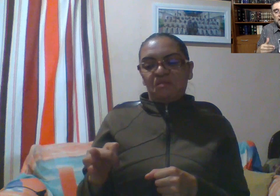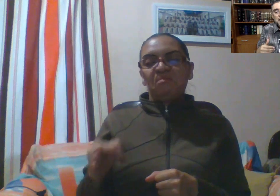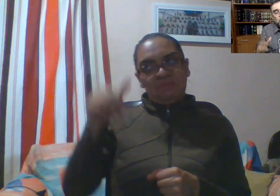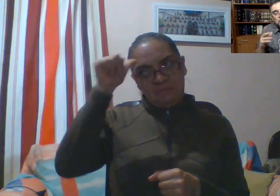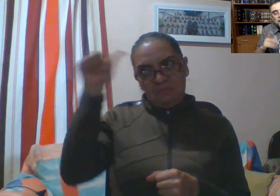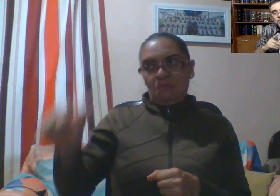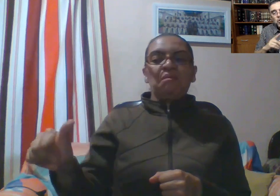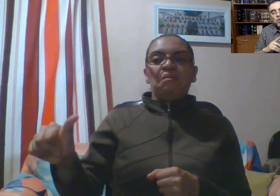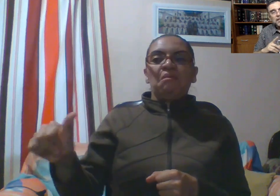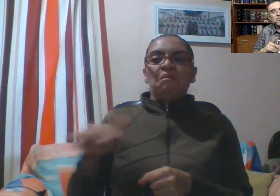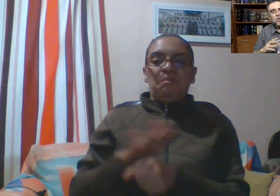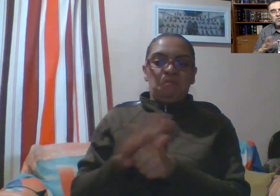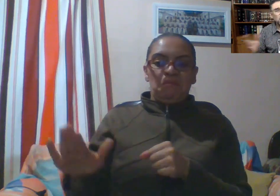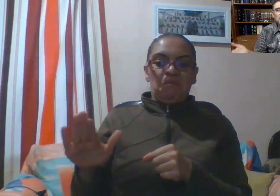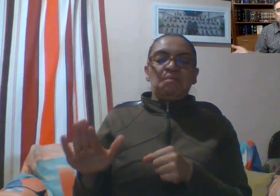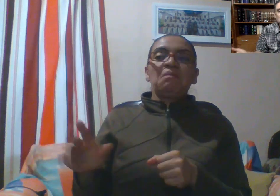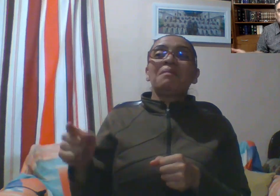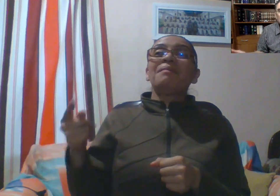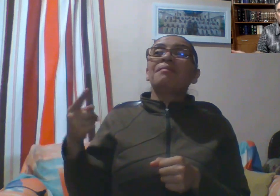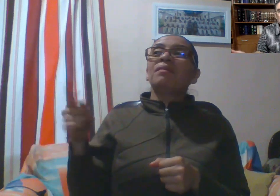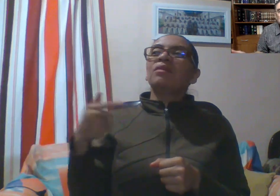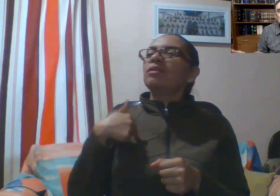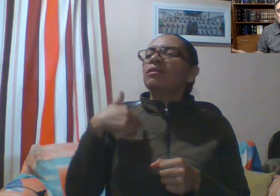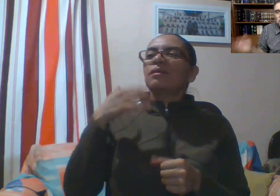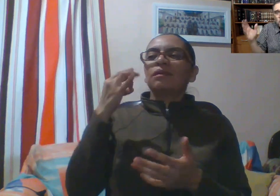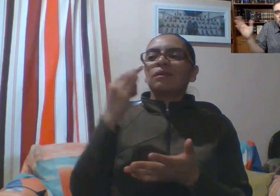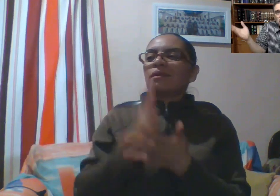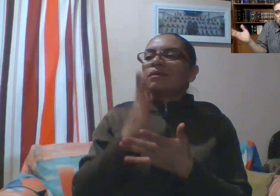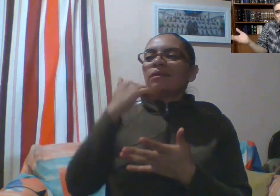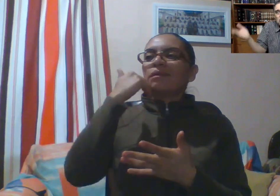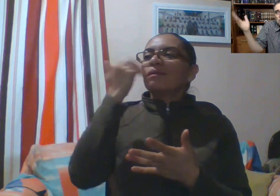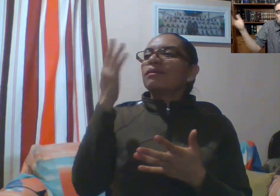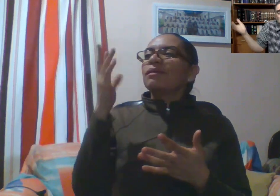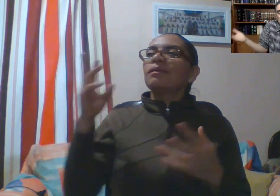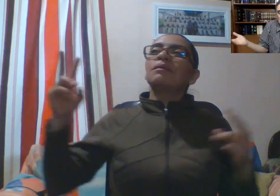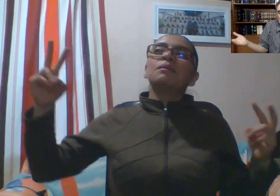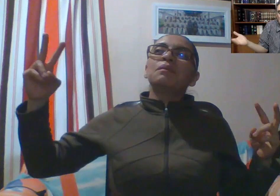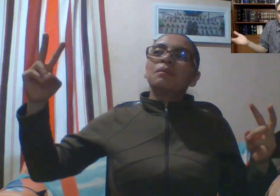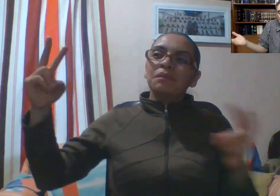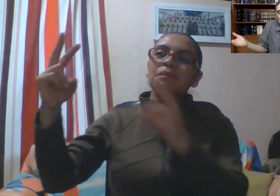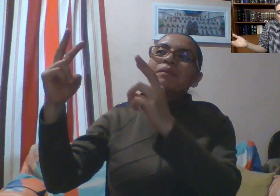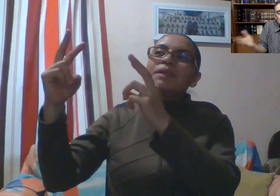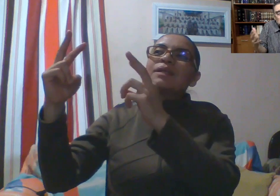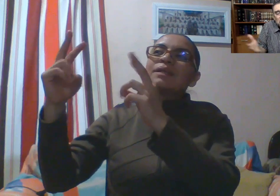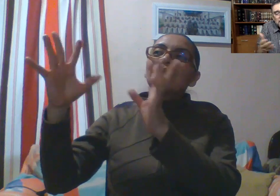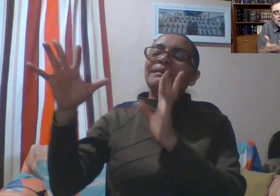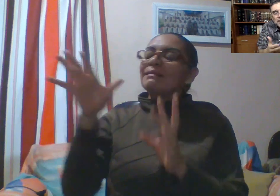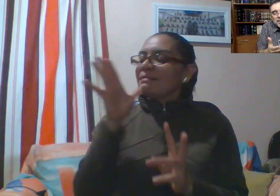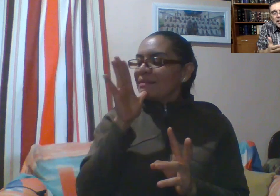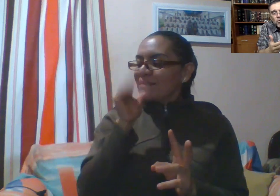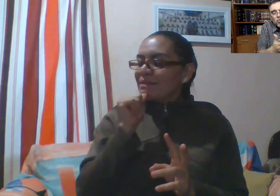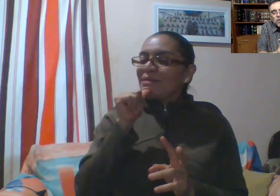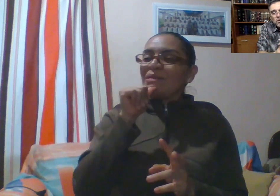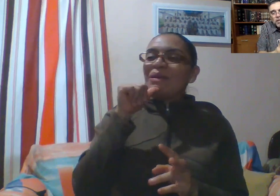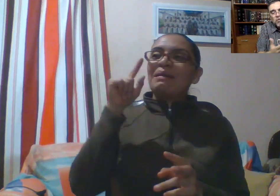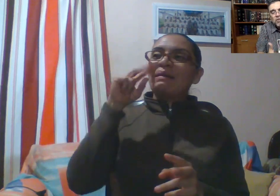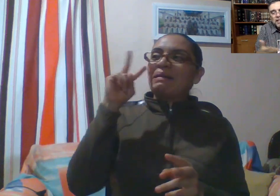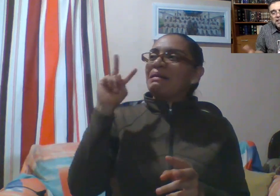A juzgar por lo que hizo, solo quería verlo. Solo quería verlo, se subió. No podría haberse le ocurrido ninguna otra idea,